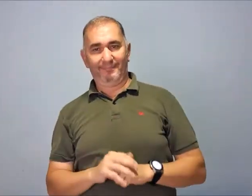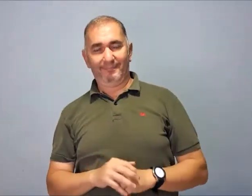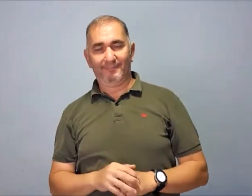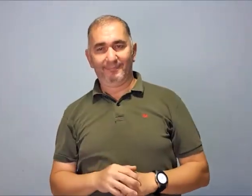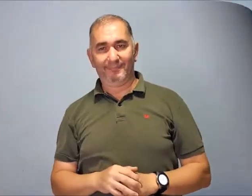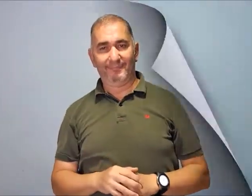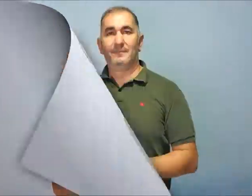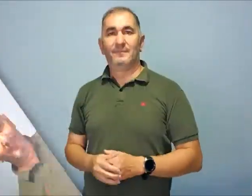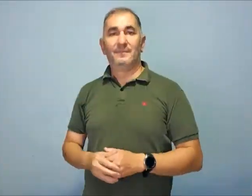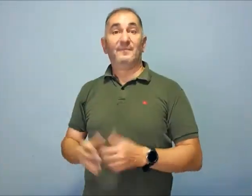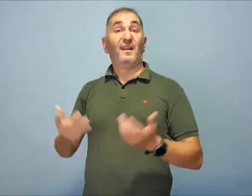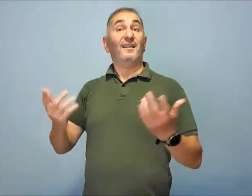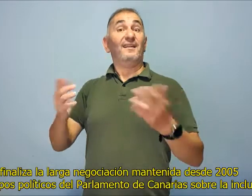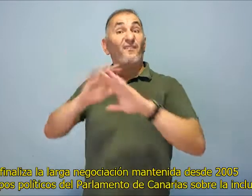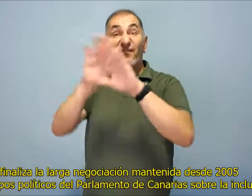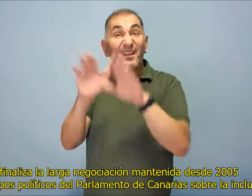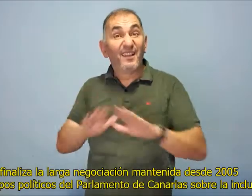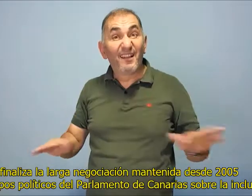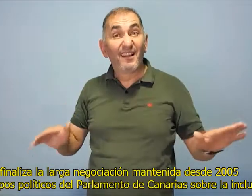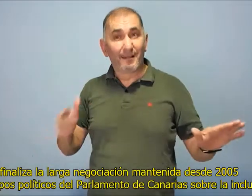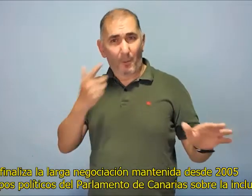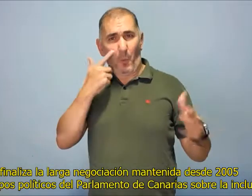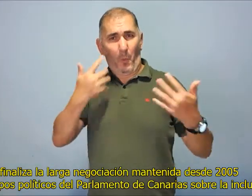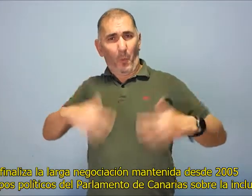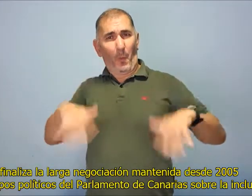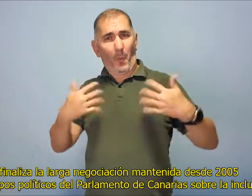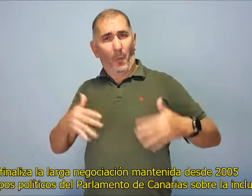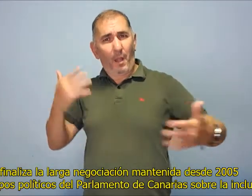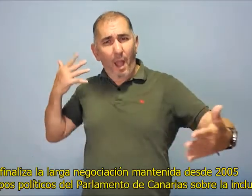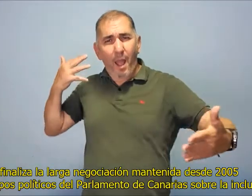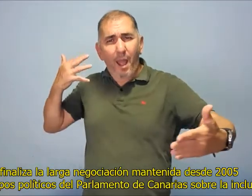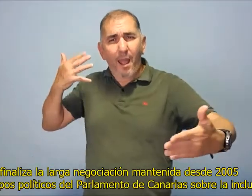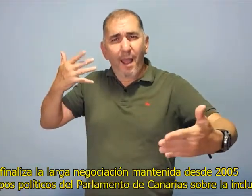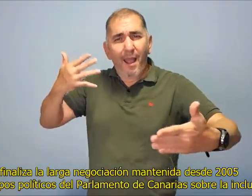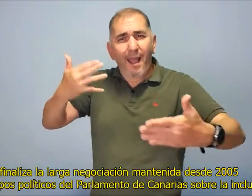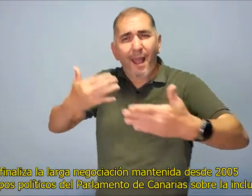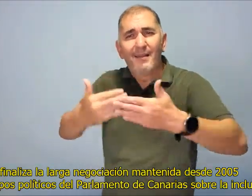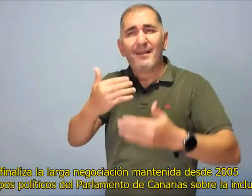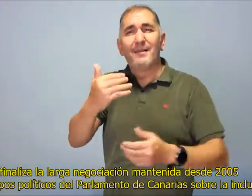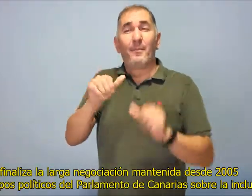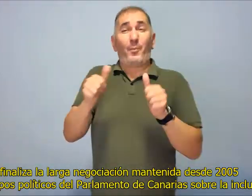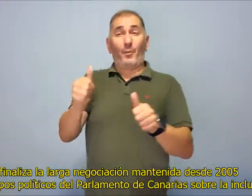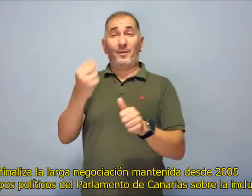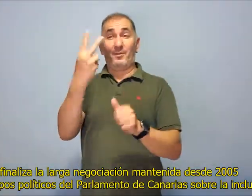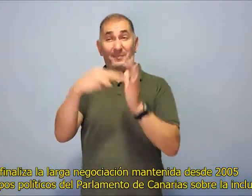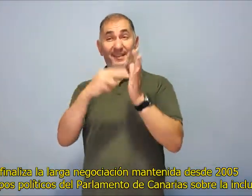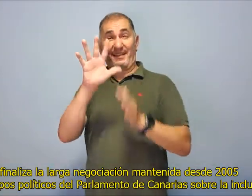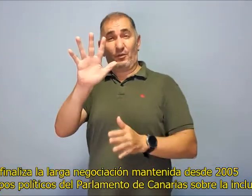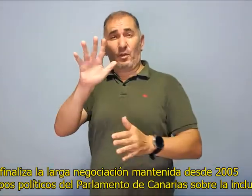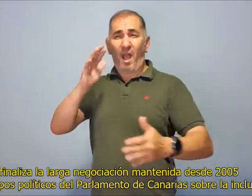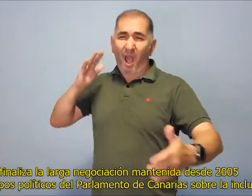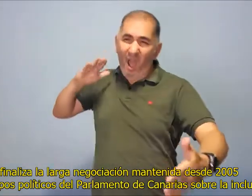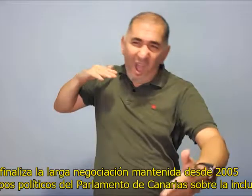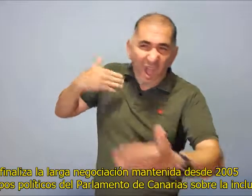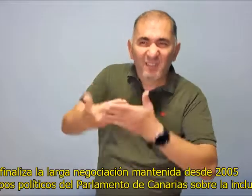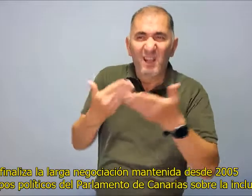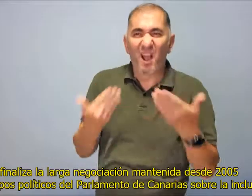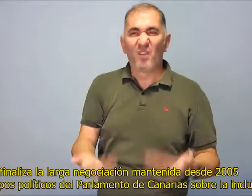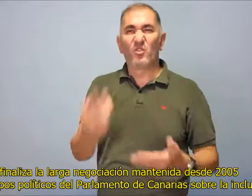Así finaliza la larga negociación mantenida desde 2005 con los grupos políticos del Parlamento de